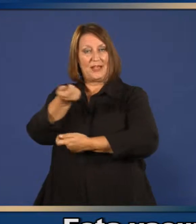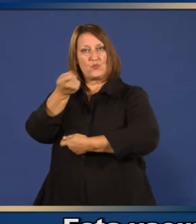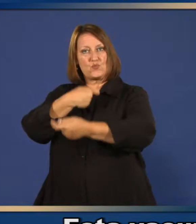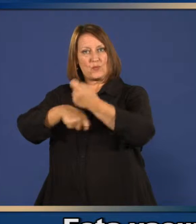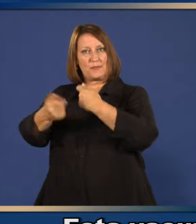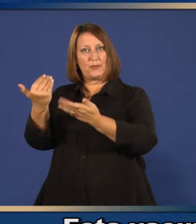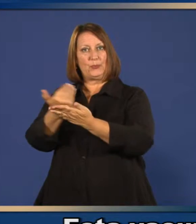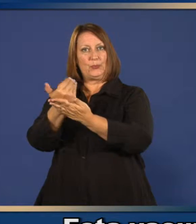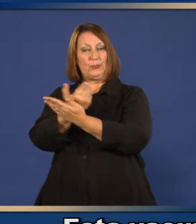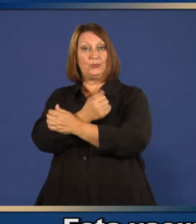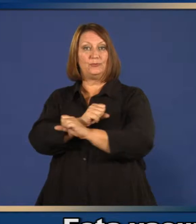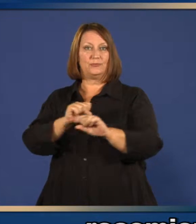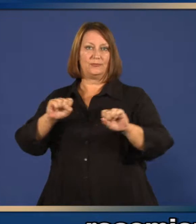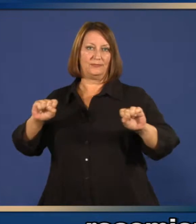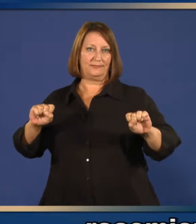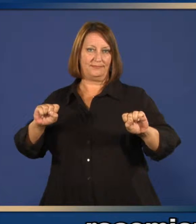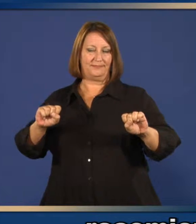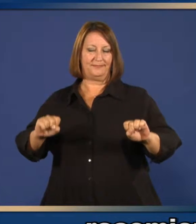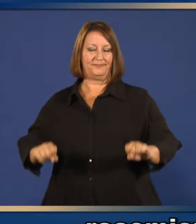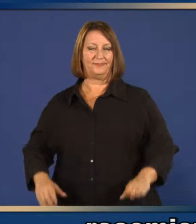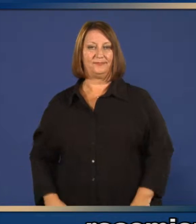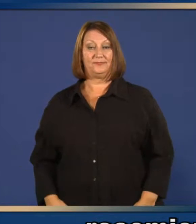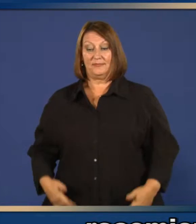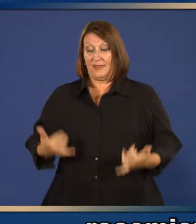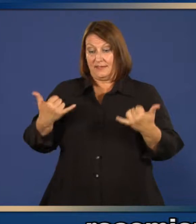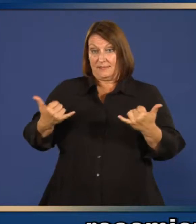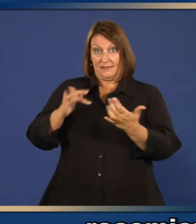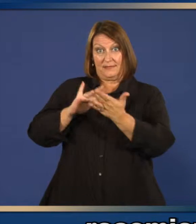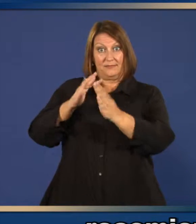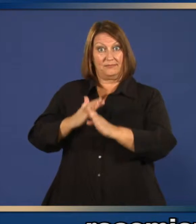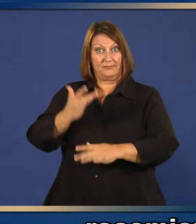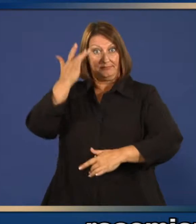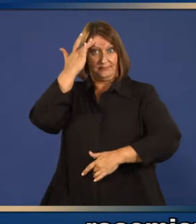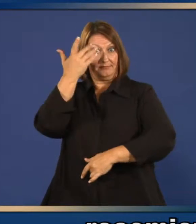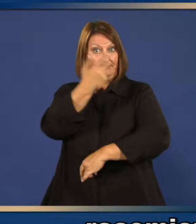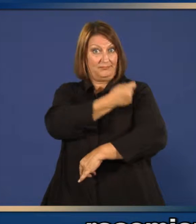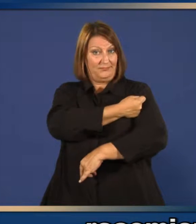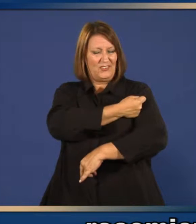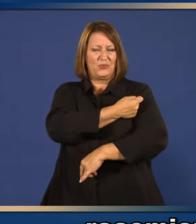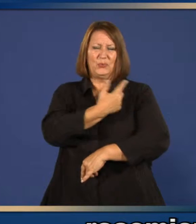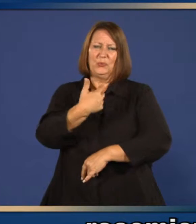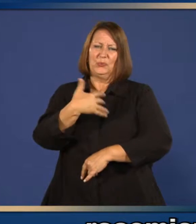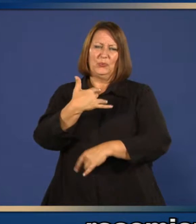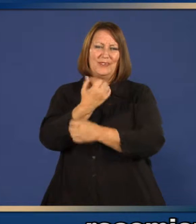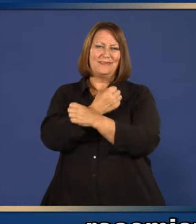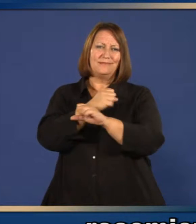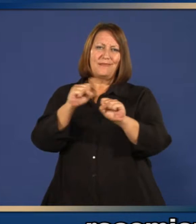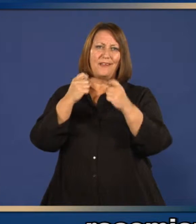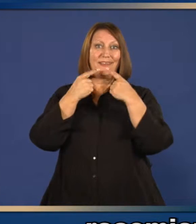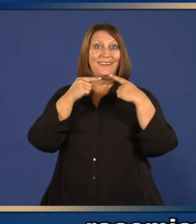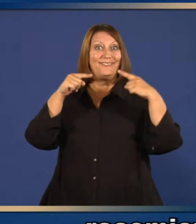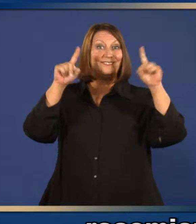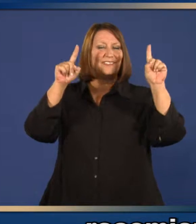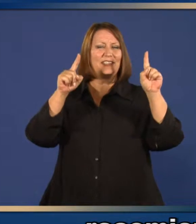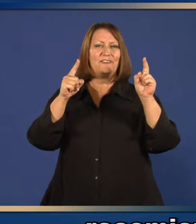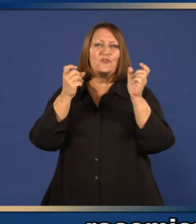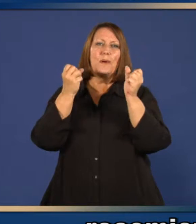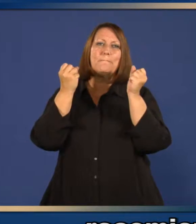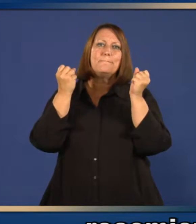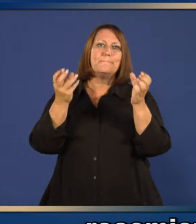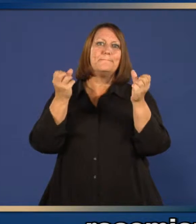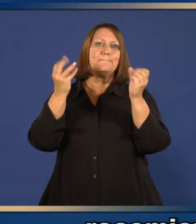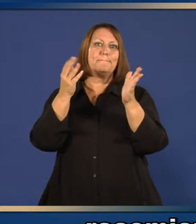mostrado que las vacunas que se recomiendan en la actualidad son seguras y eficaces para millones de niños.